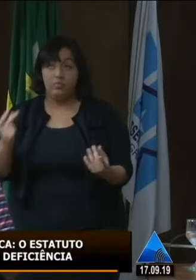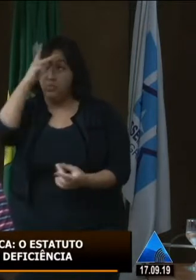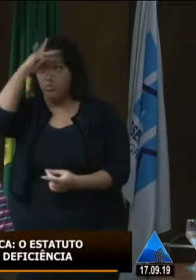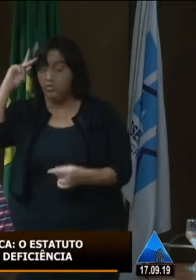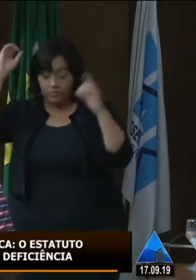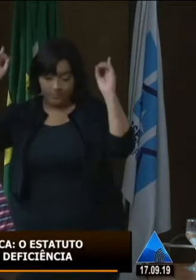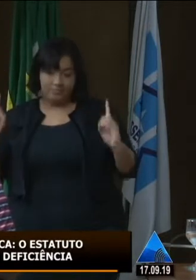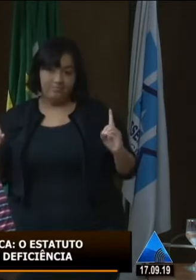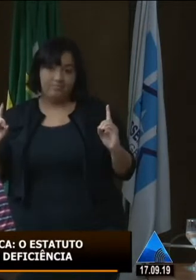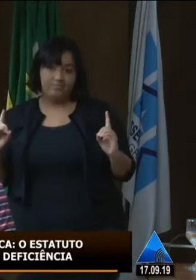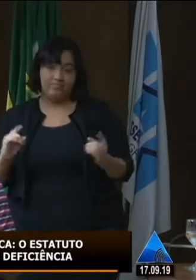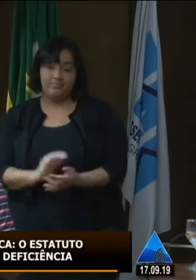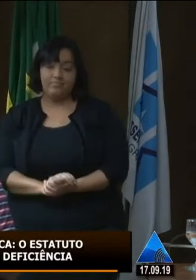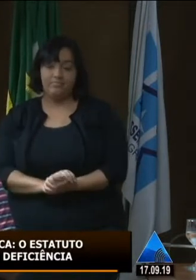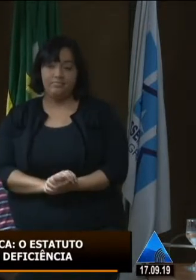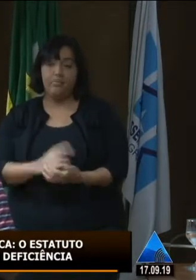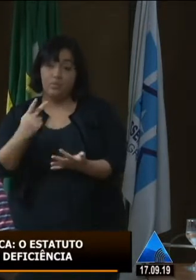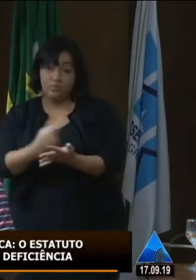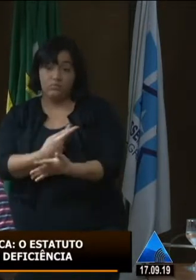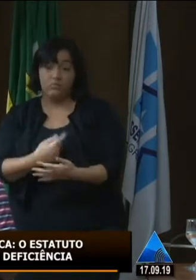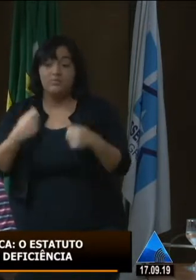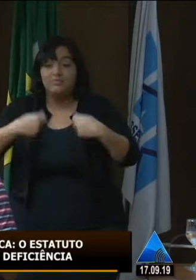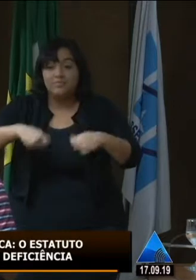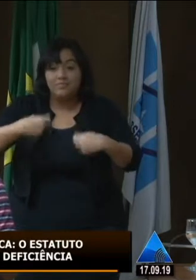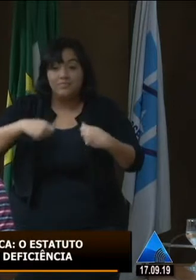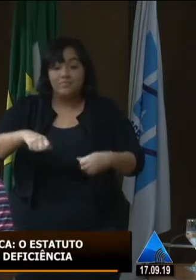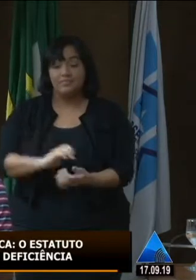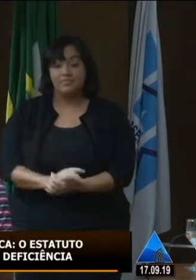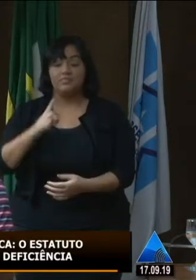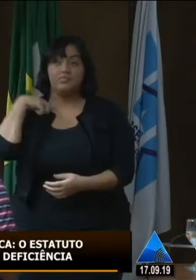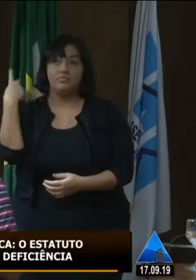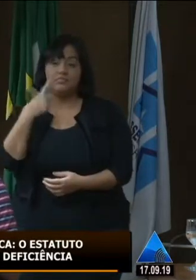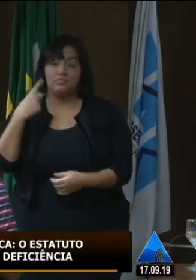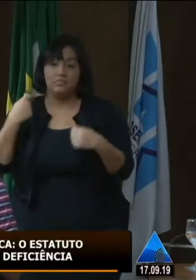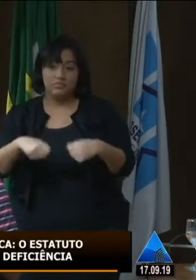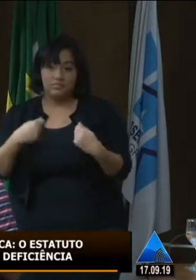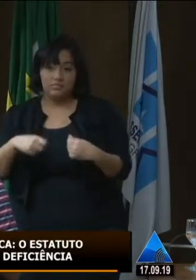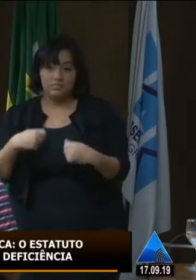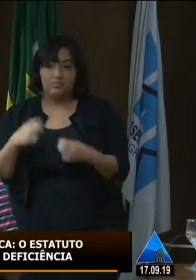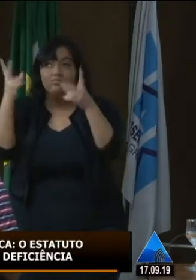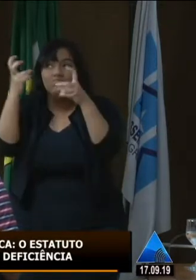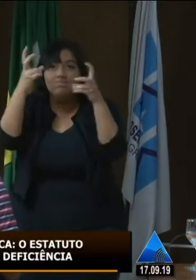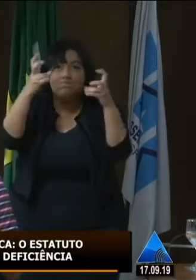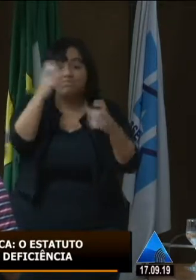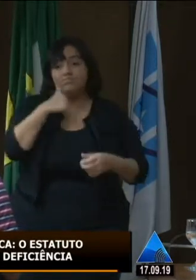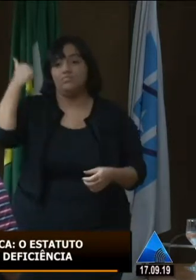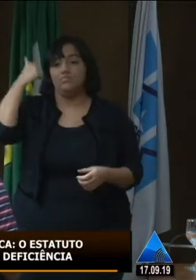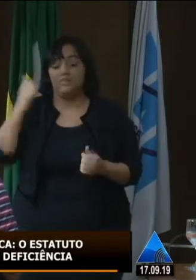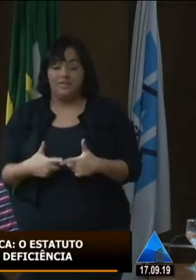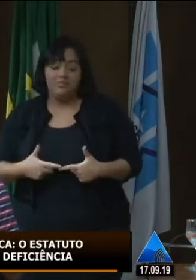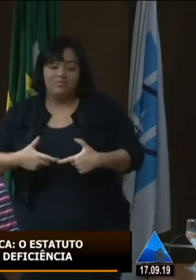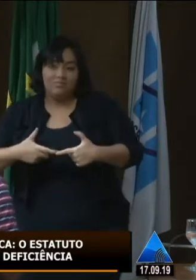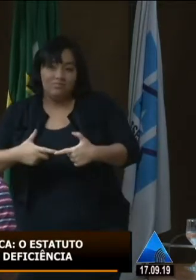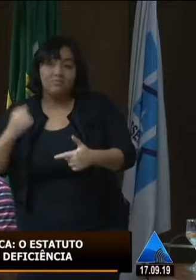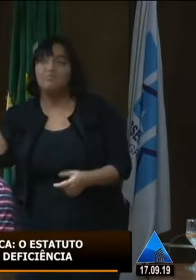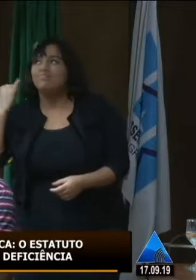todo o estado. É preciso que a gente dê uma atenção maior para isso. A luta é importante.